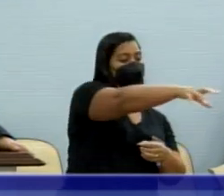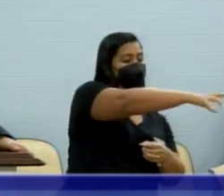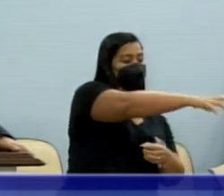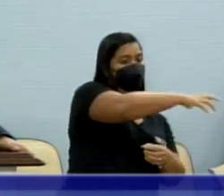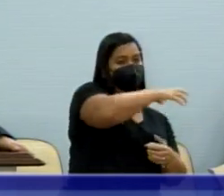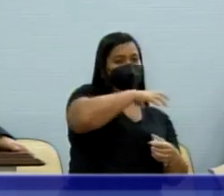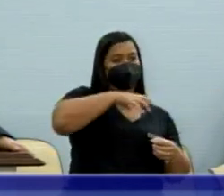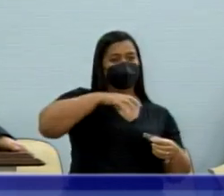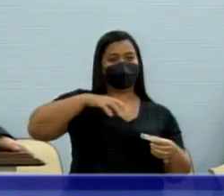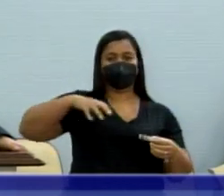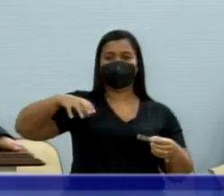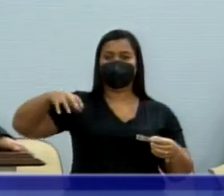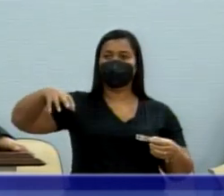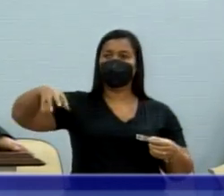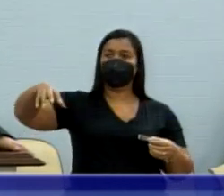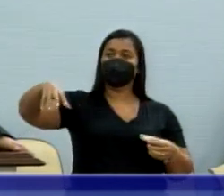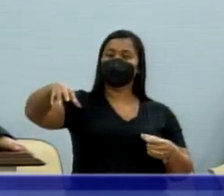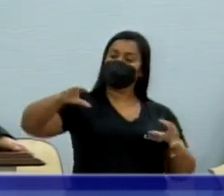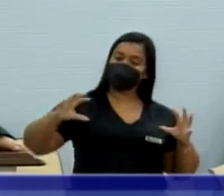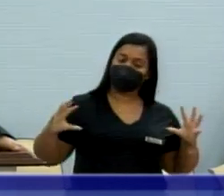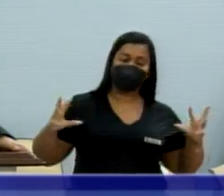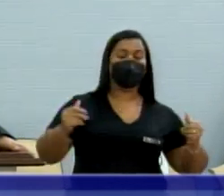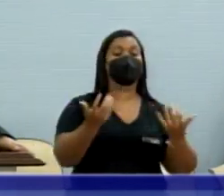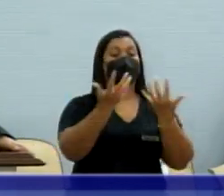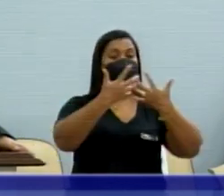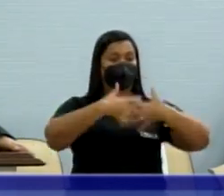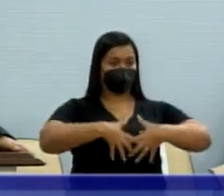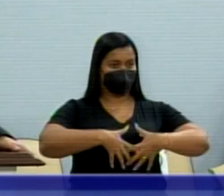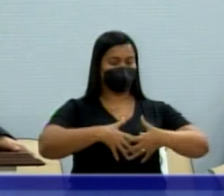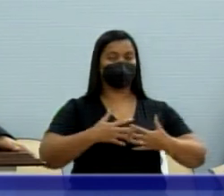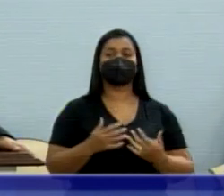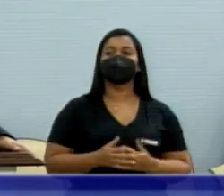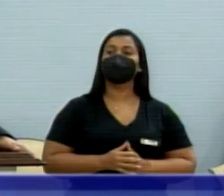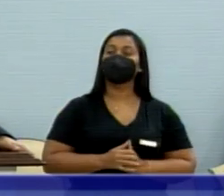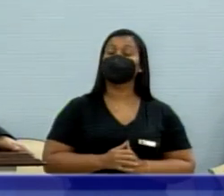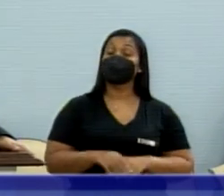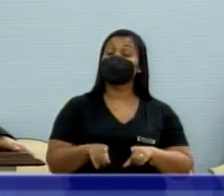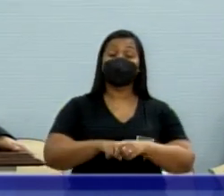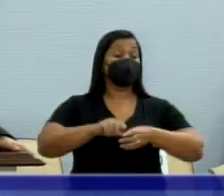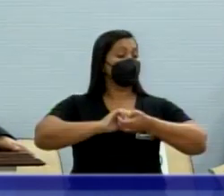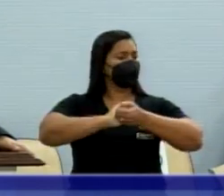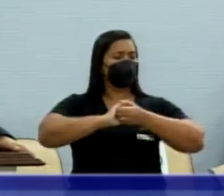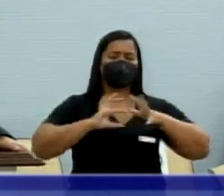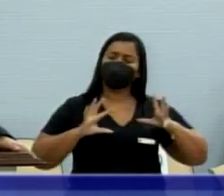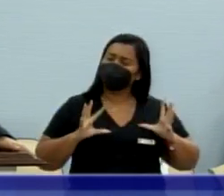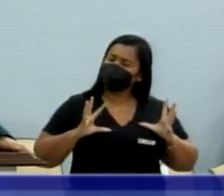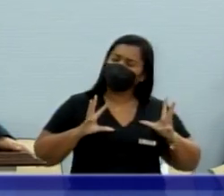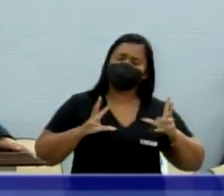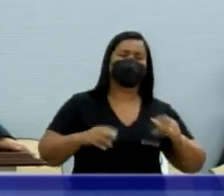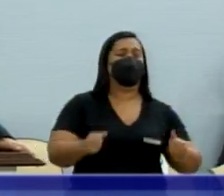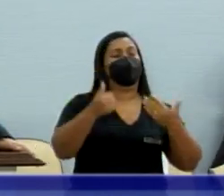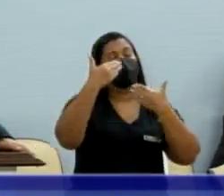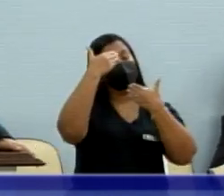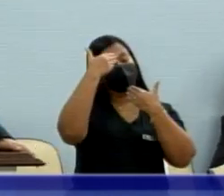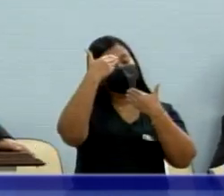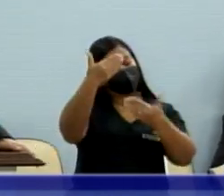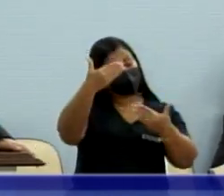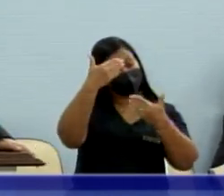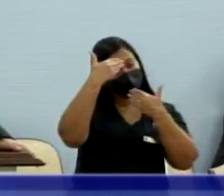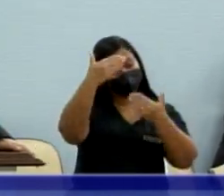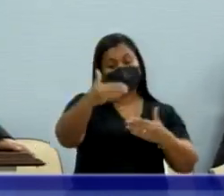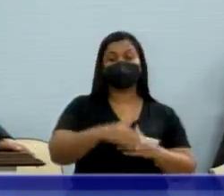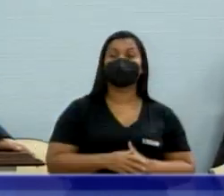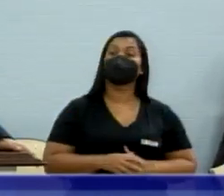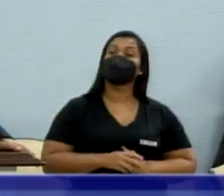Centenário e o Eco. E eu cumprimento todos em nome do governador Aldecer Cleiton Ligeiro,